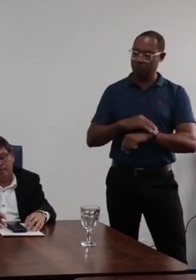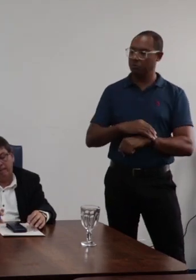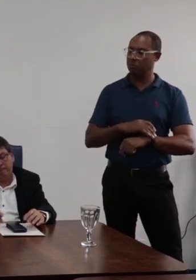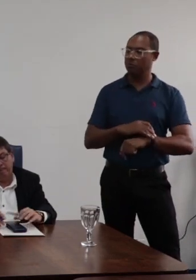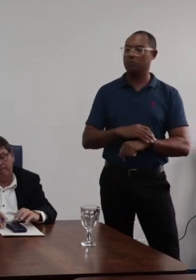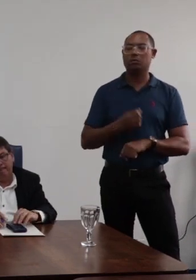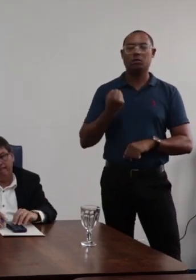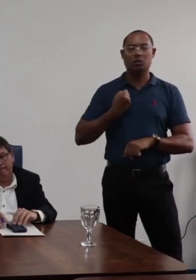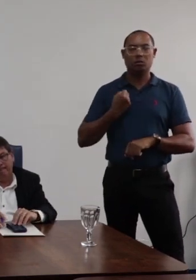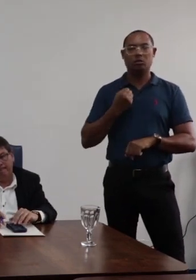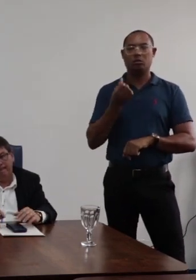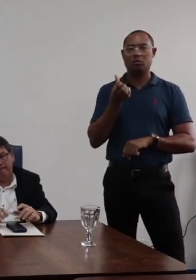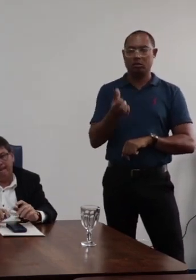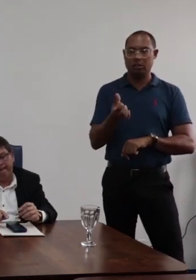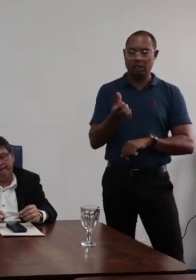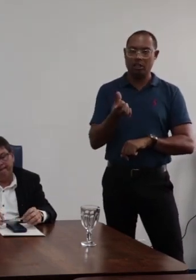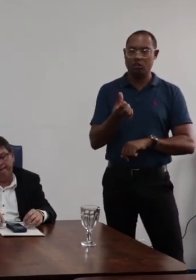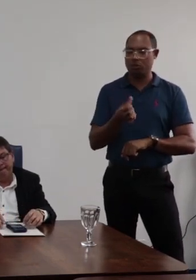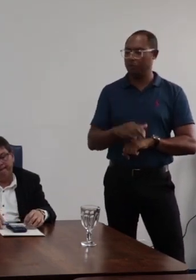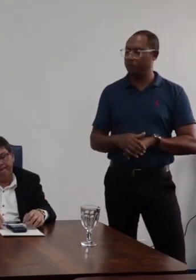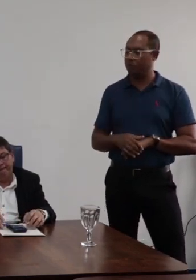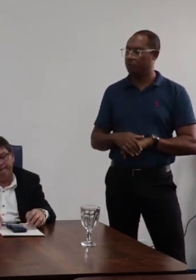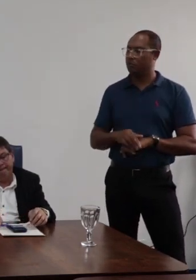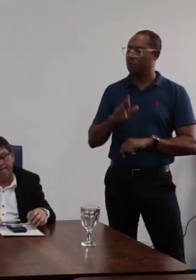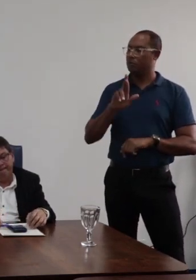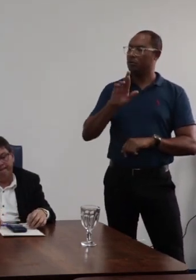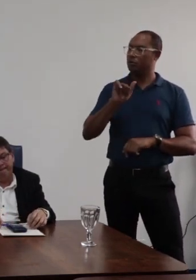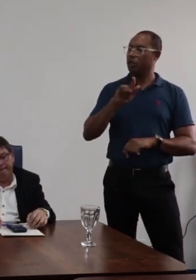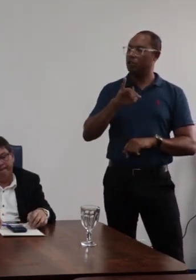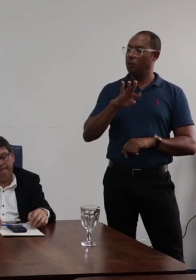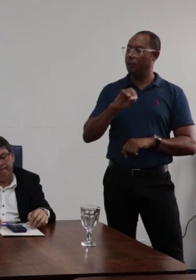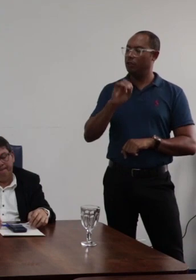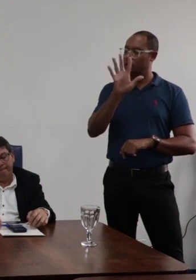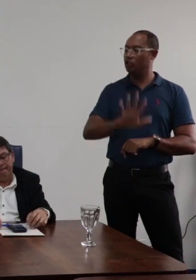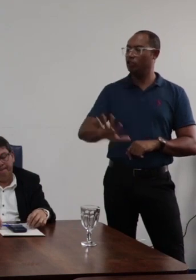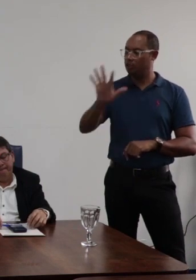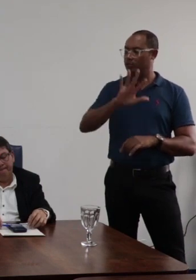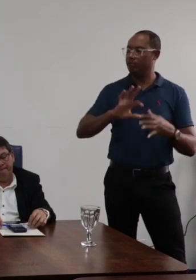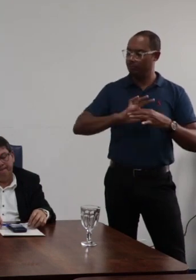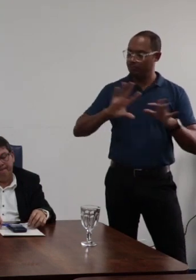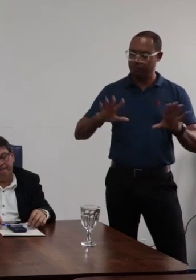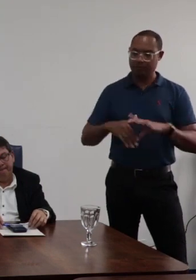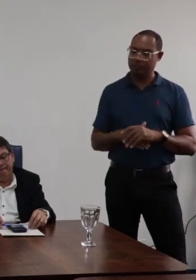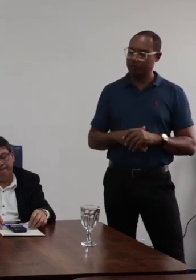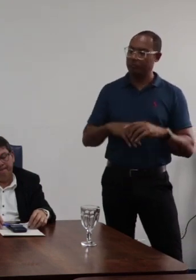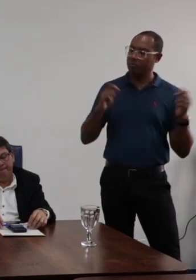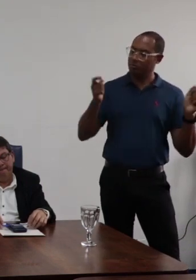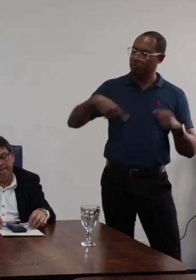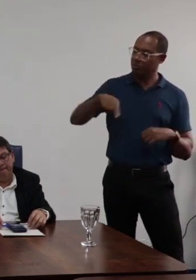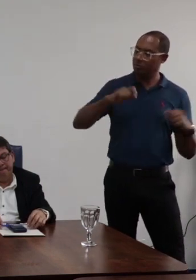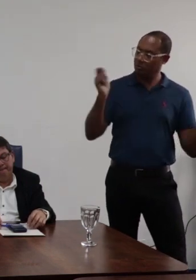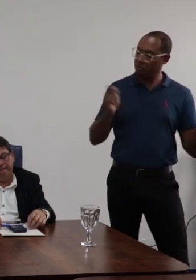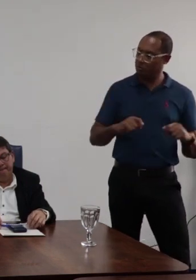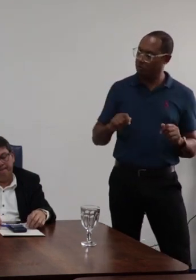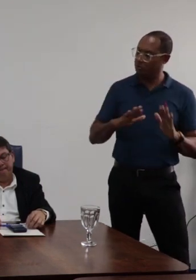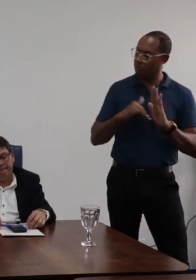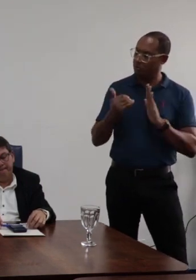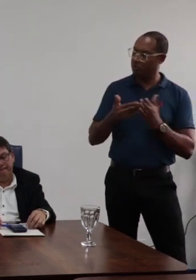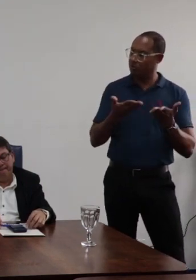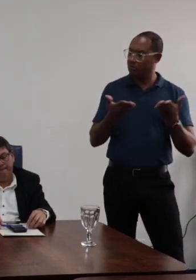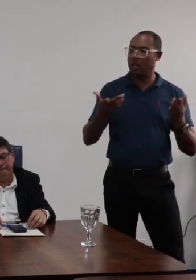do Regimento Geral a autorização para que possamos ter a participação com direito